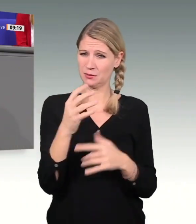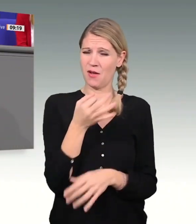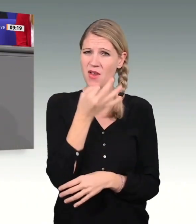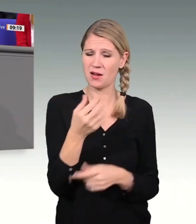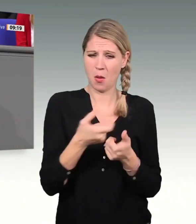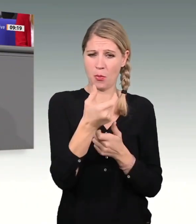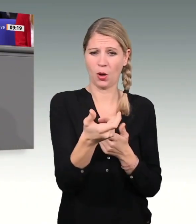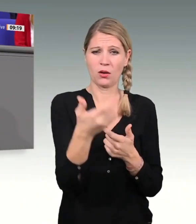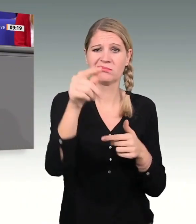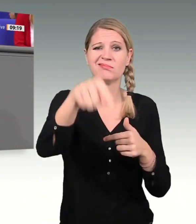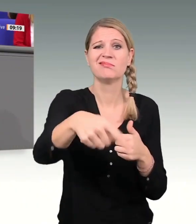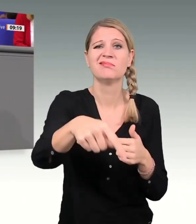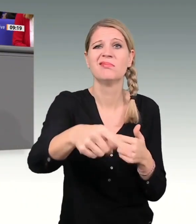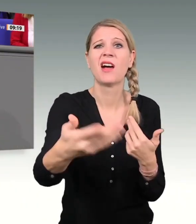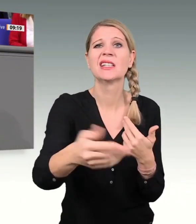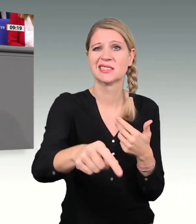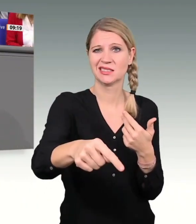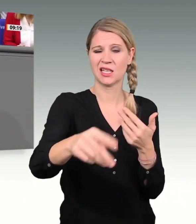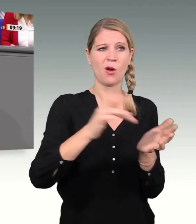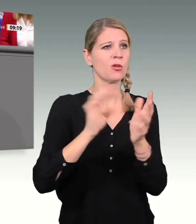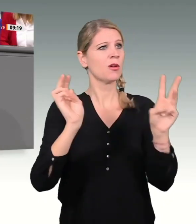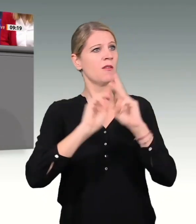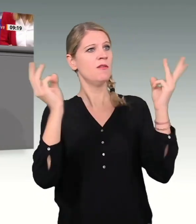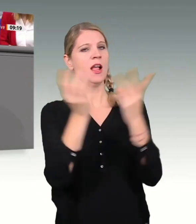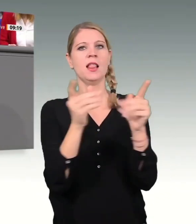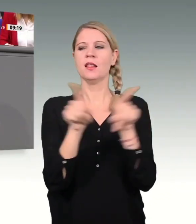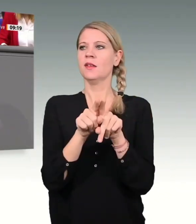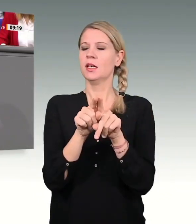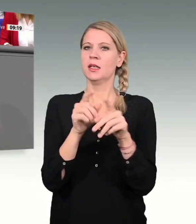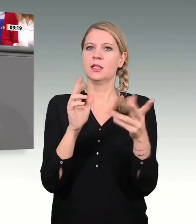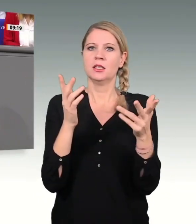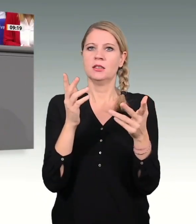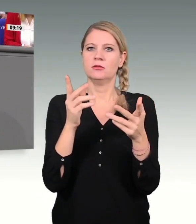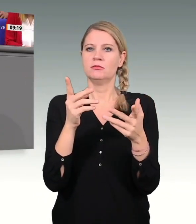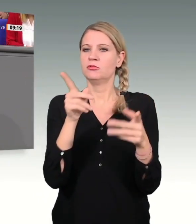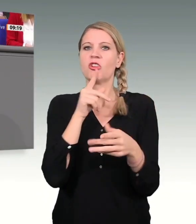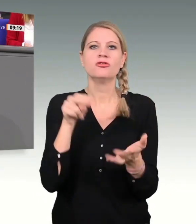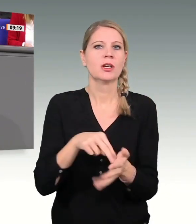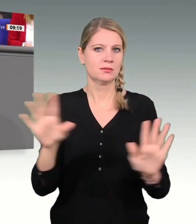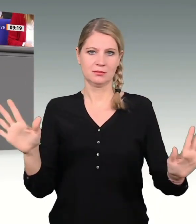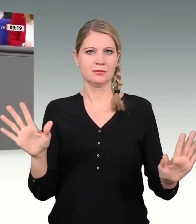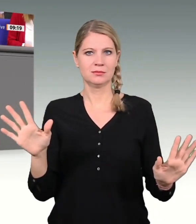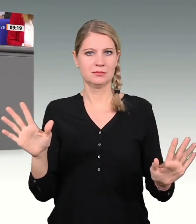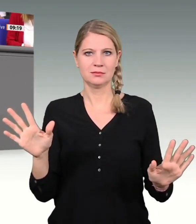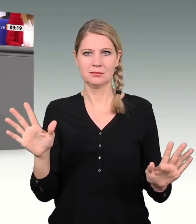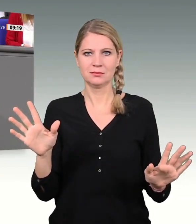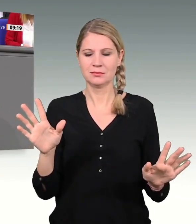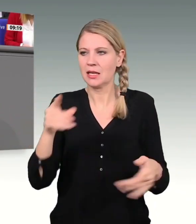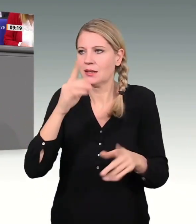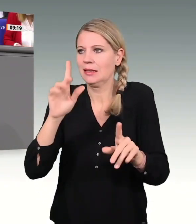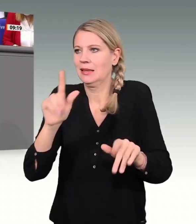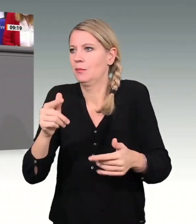Denn die Welt um uns herum ist ja nicht stehen geblieben. Es ist ja nicht nur das Thema Corona, was Politik zu beschäftigen hat.